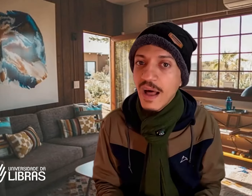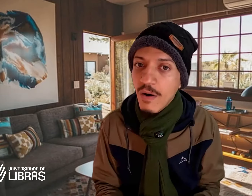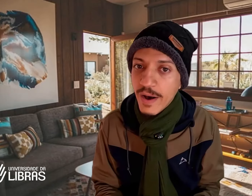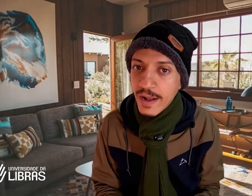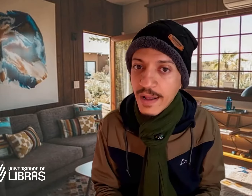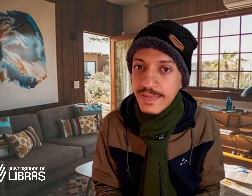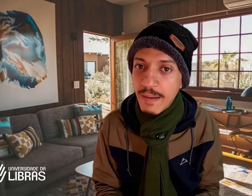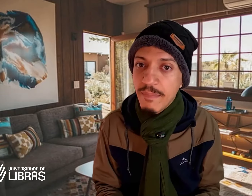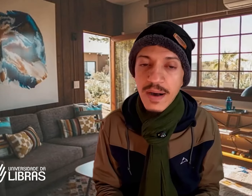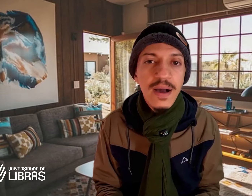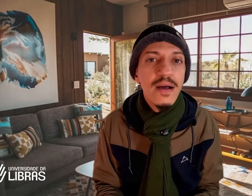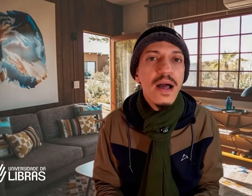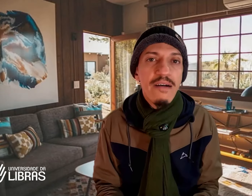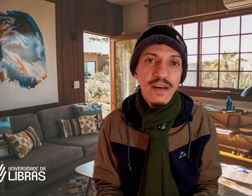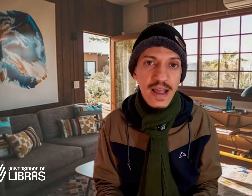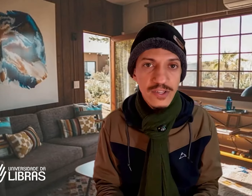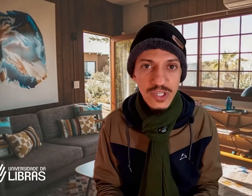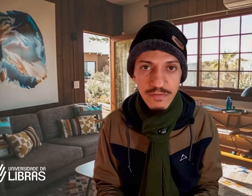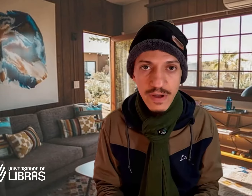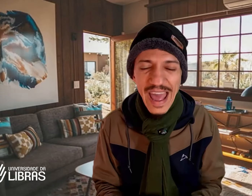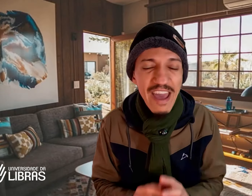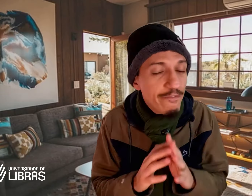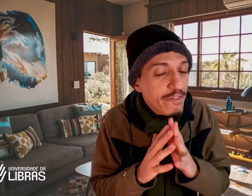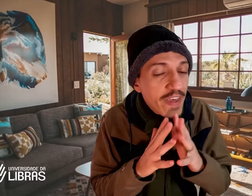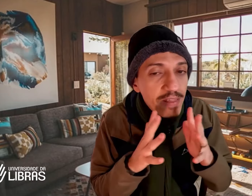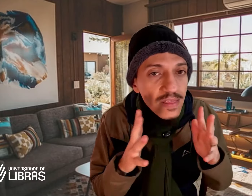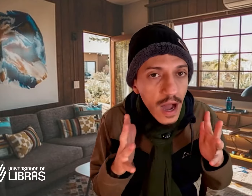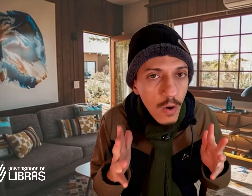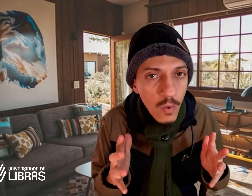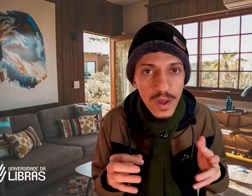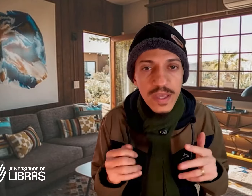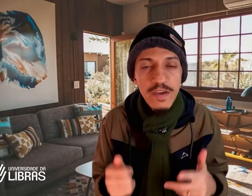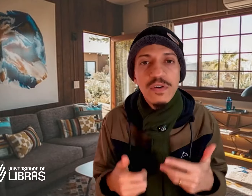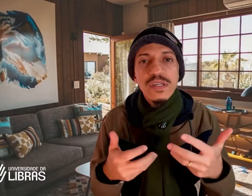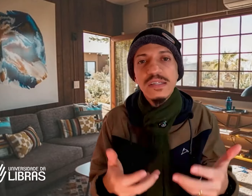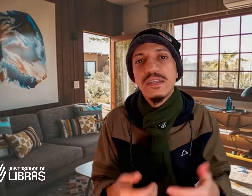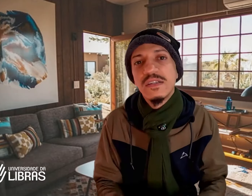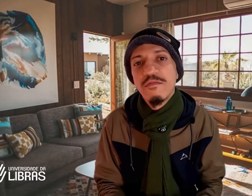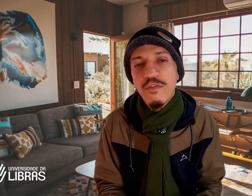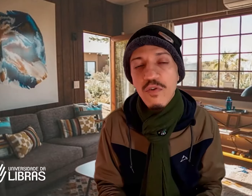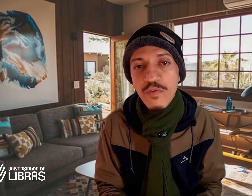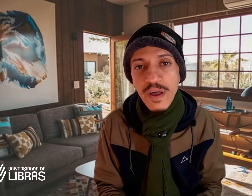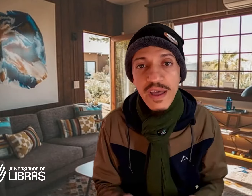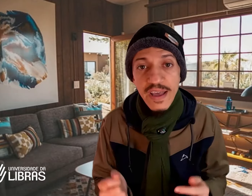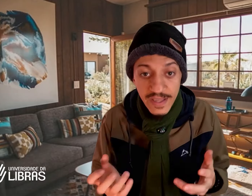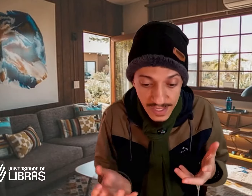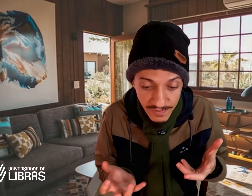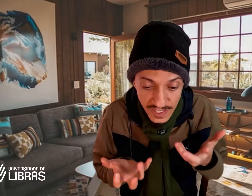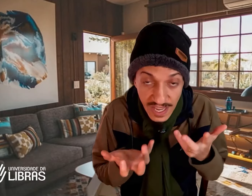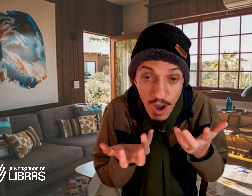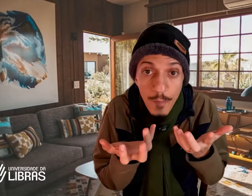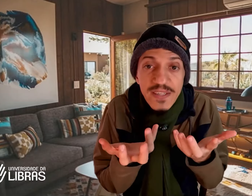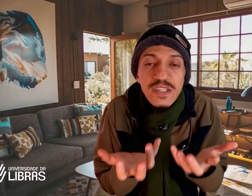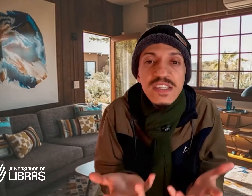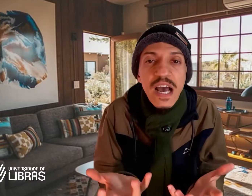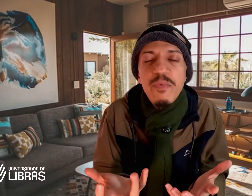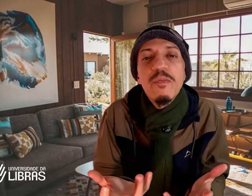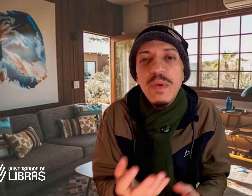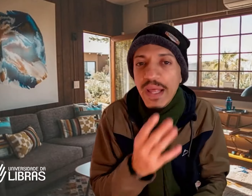hora da banca avaliativa. É vital que você se desenvolva e que você realmente se aproprie